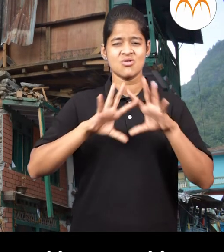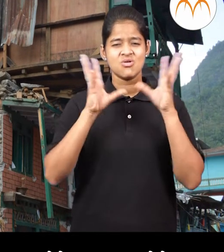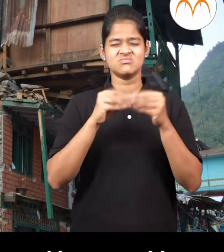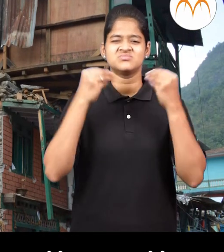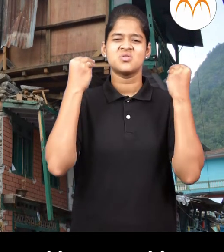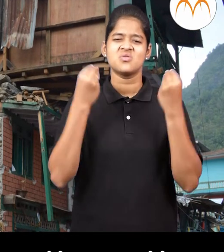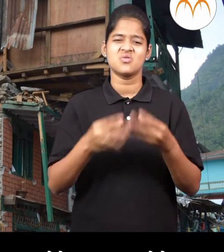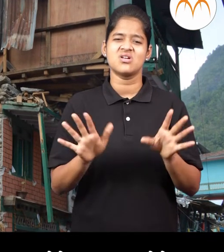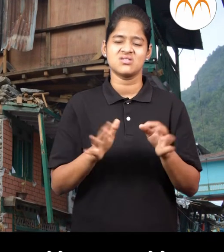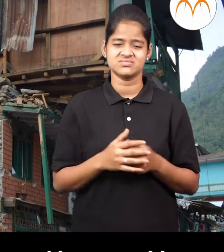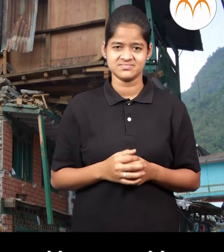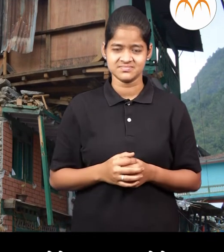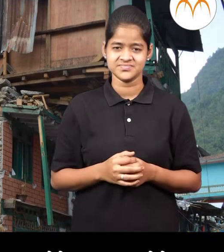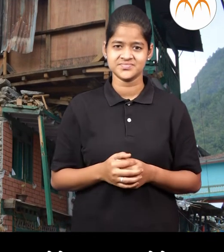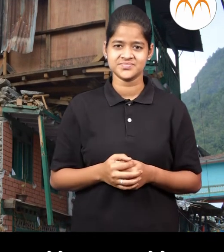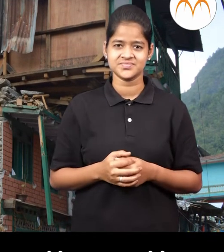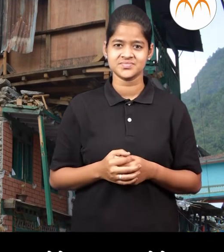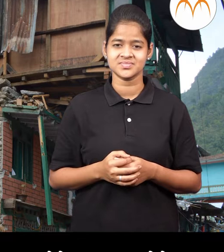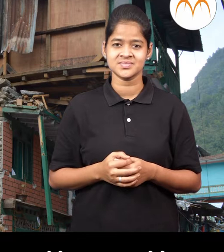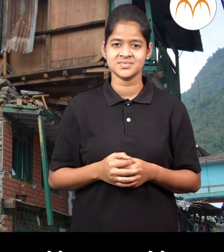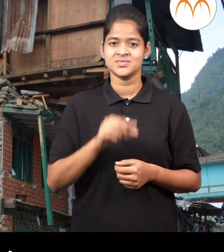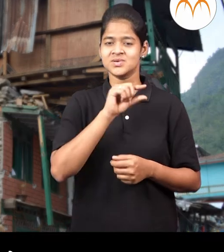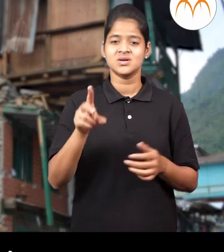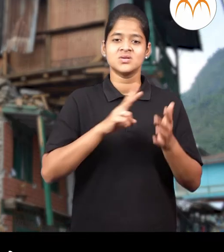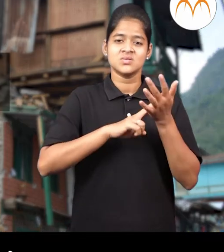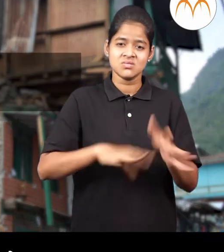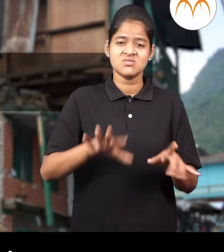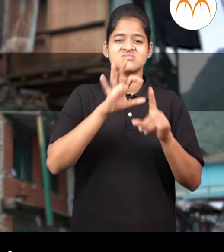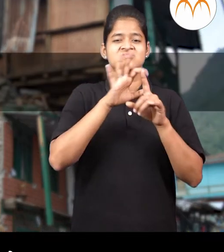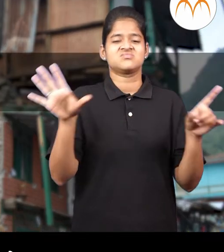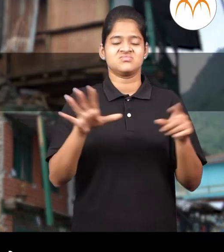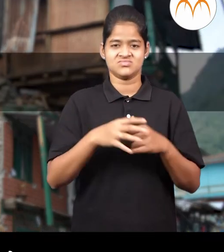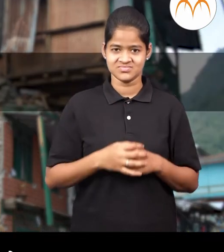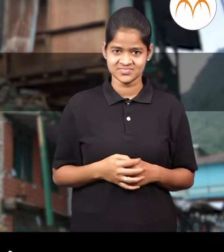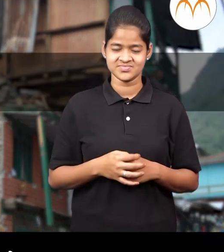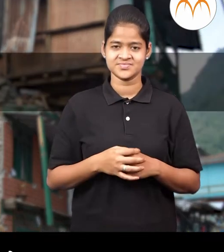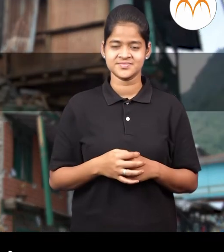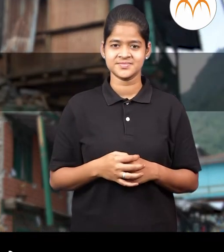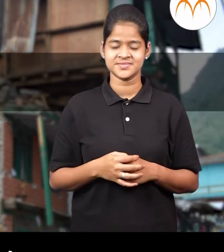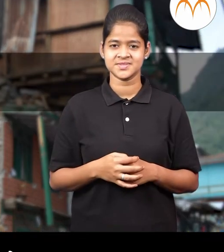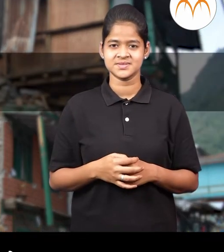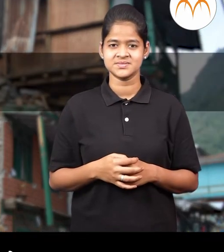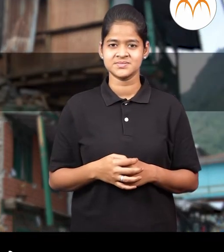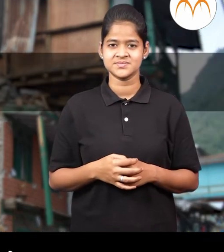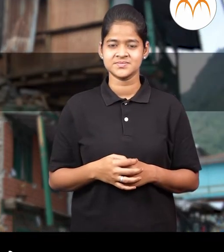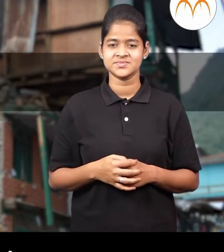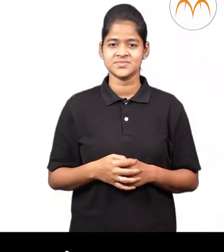जाडांचे, खुप मोठे नुक्सन होते याला नैसर्गीक आपत्ती आसे मंटात